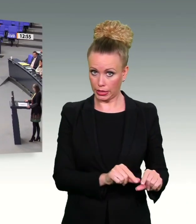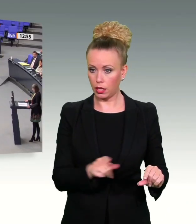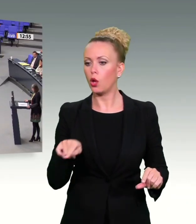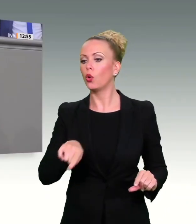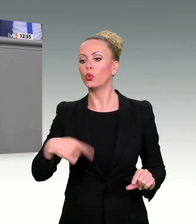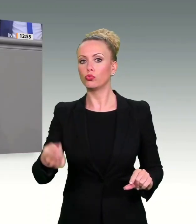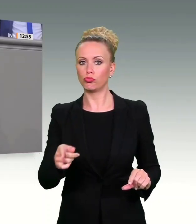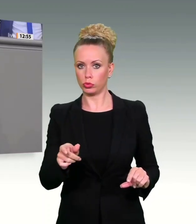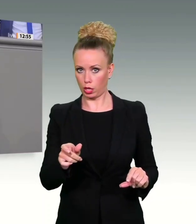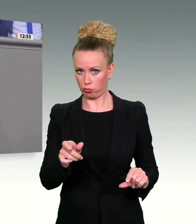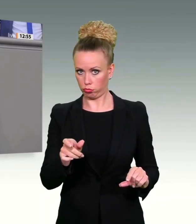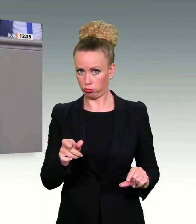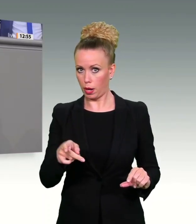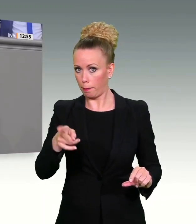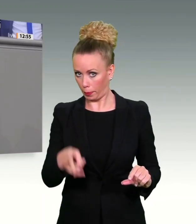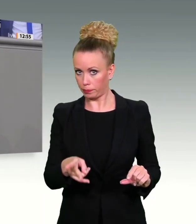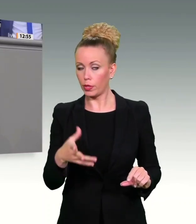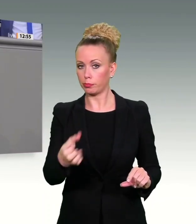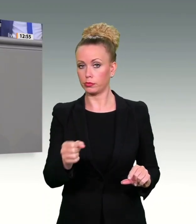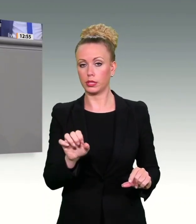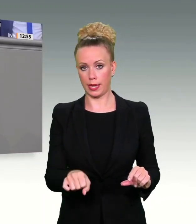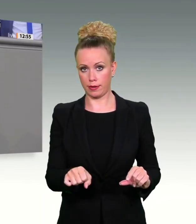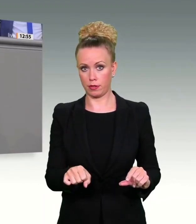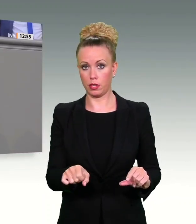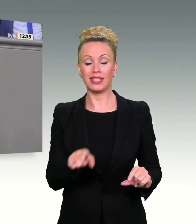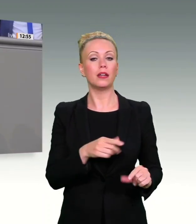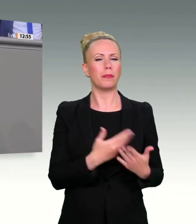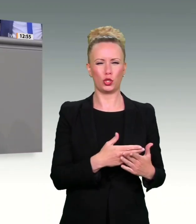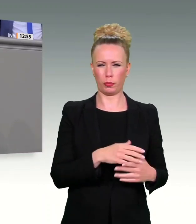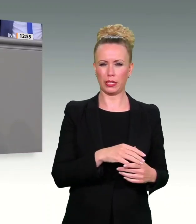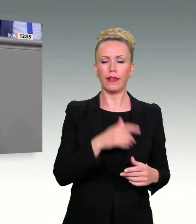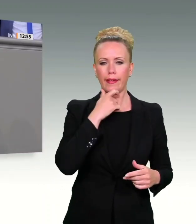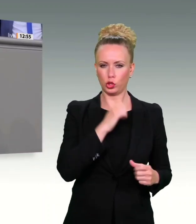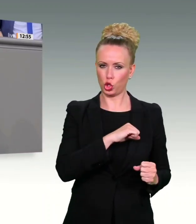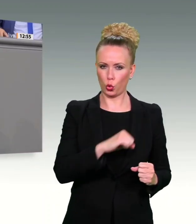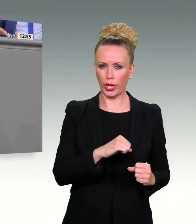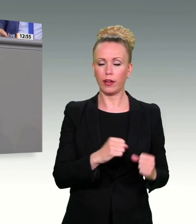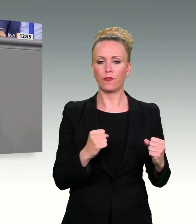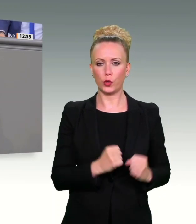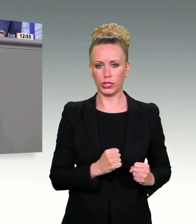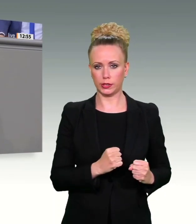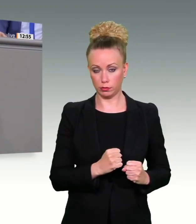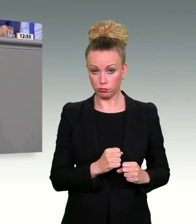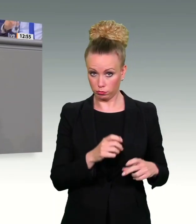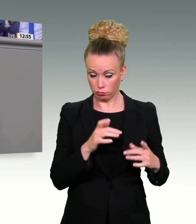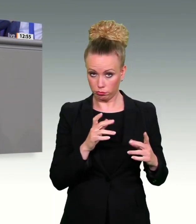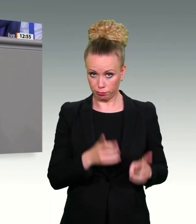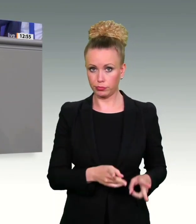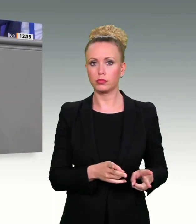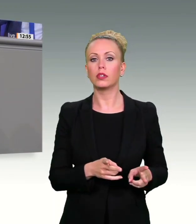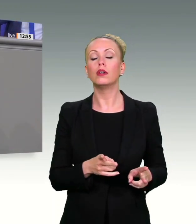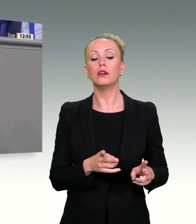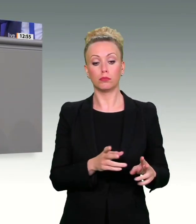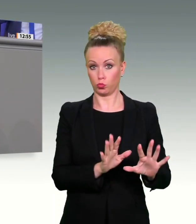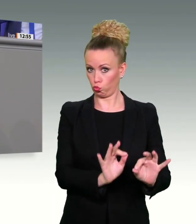Prozent aller Fälle schon ohne geht und es mit Quick-Freeze zusätzlich in Einzelfällen eine weniger grundrechtsverletzende Variante